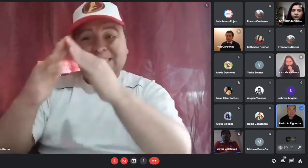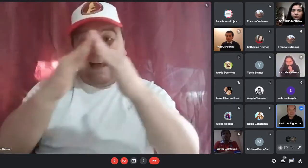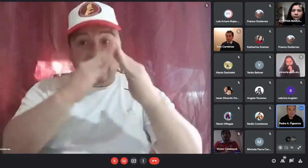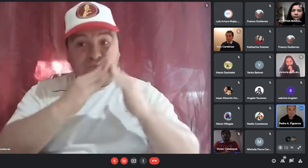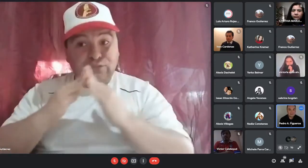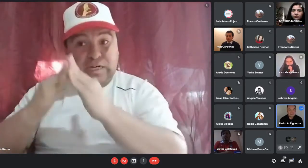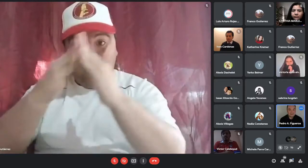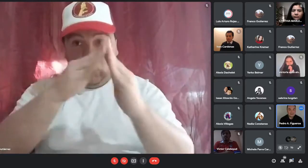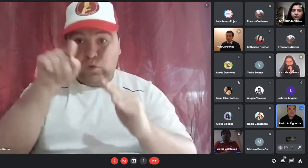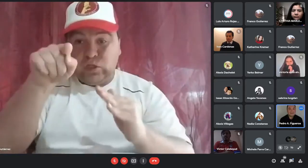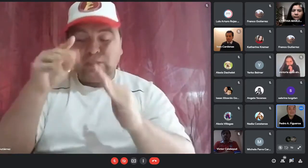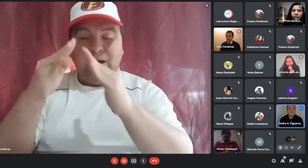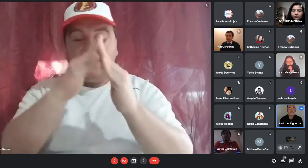nos ha llamado Serviu